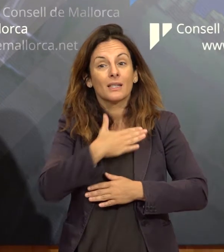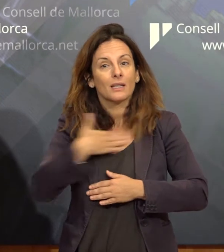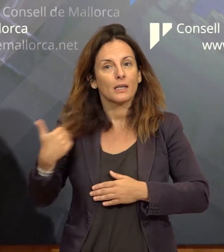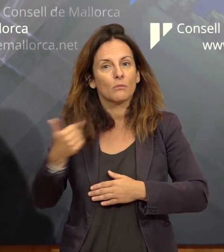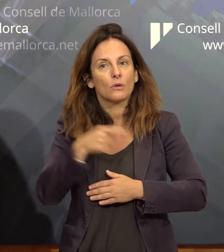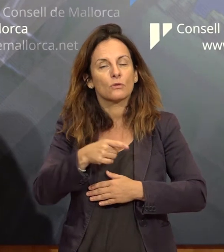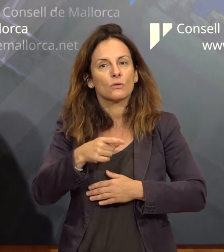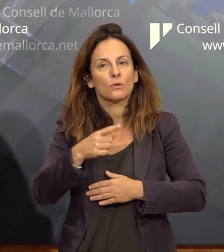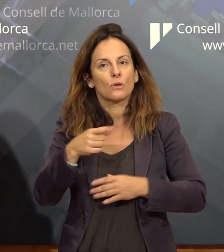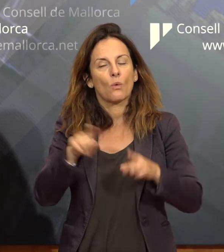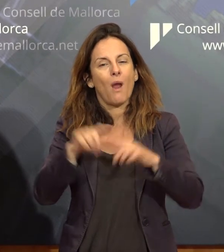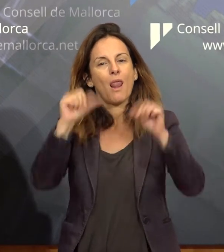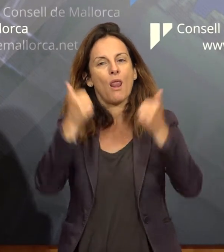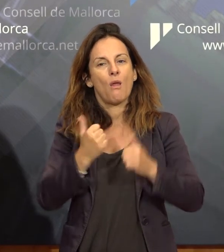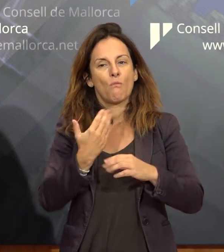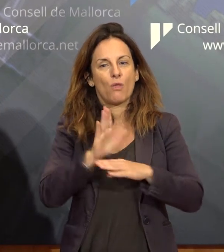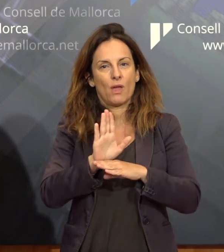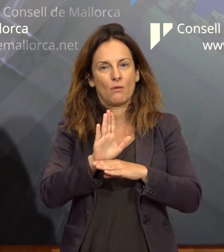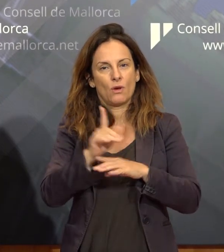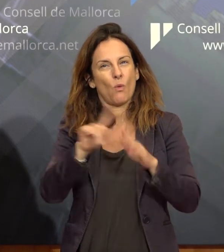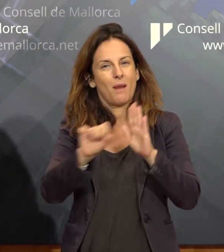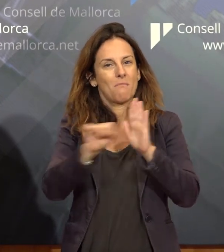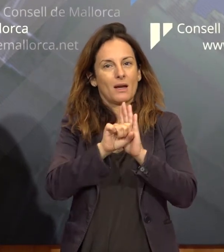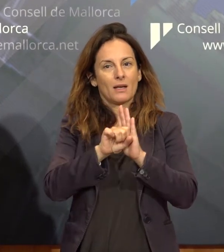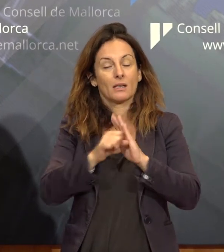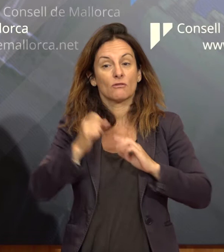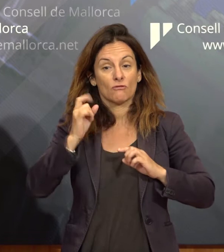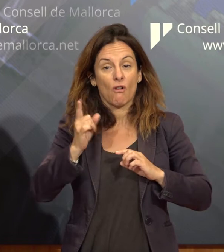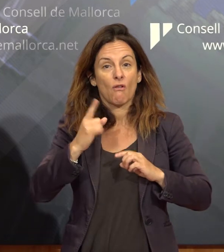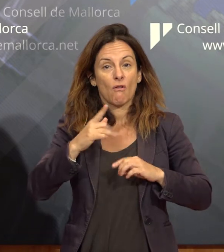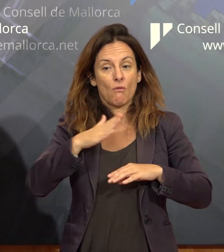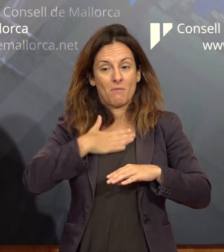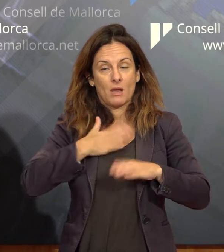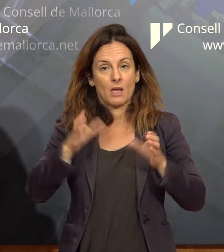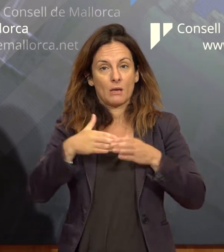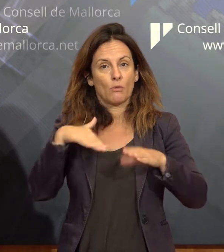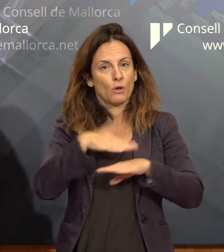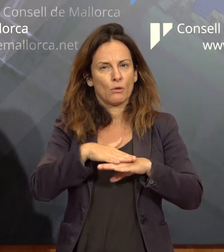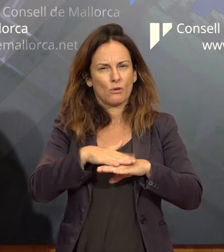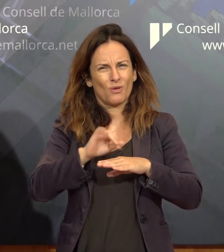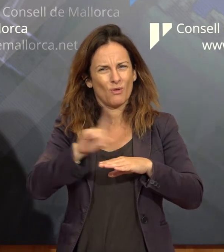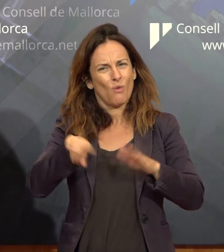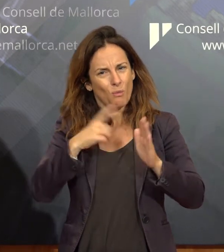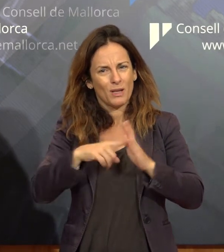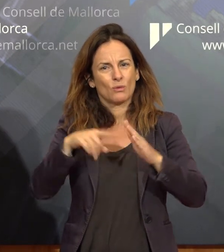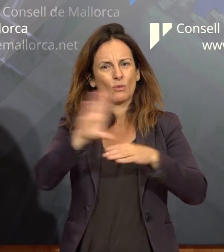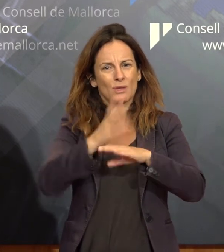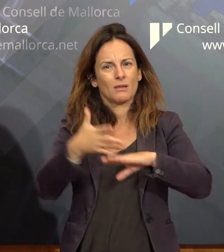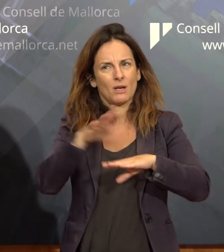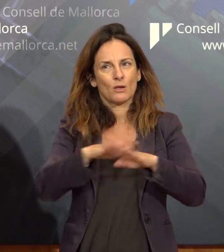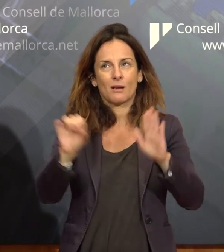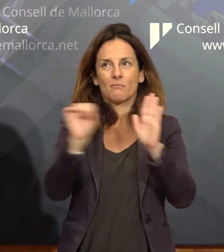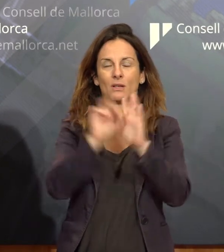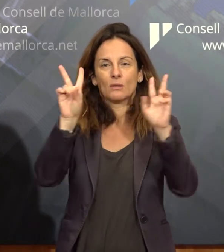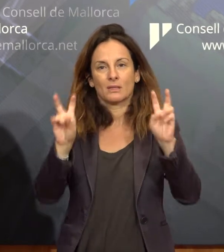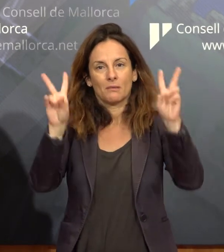només d'aquest equip de govern, sinó del Consell de Mallorca com a institució. I per arribar fins aquí ja vam fer una